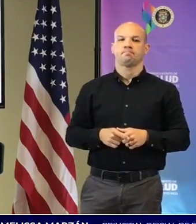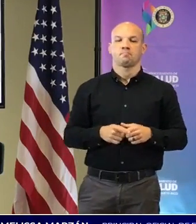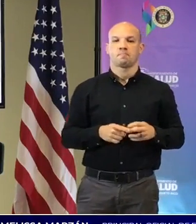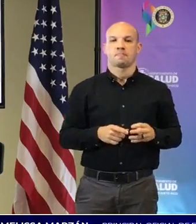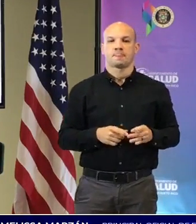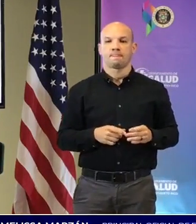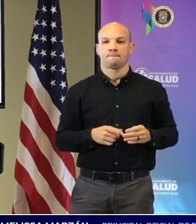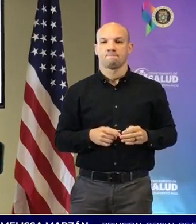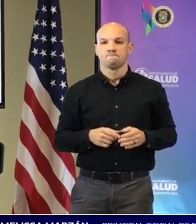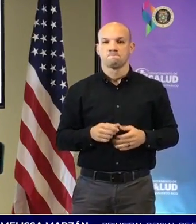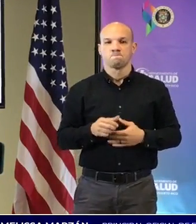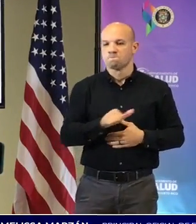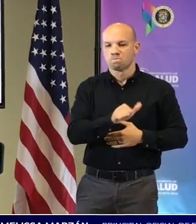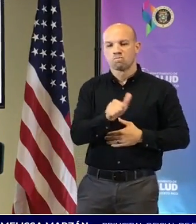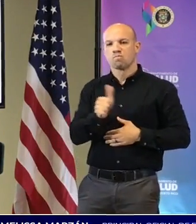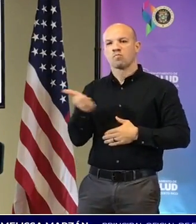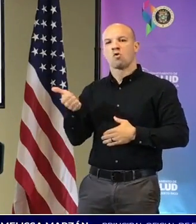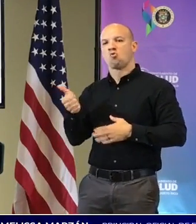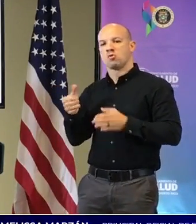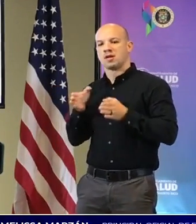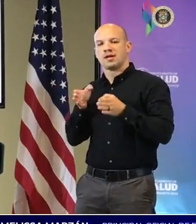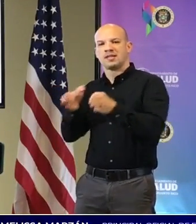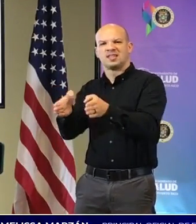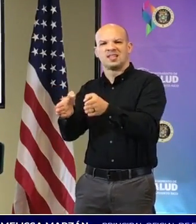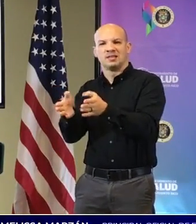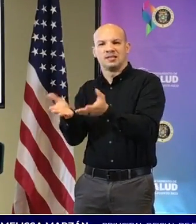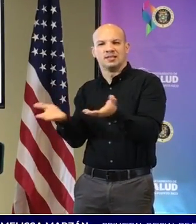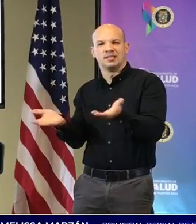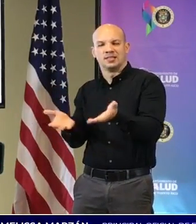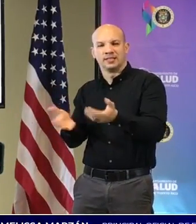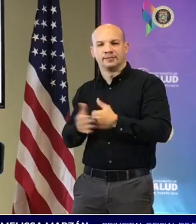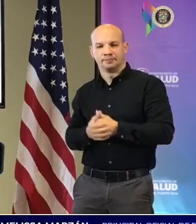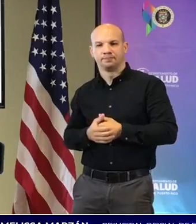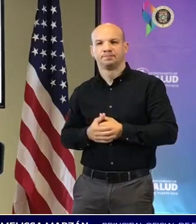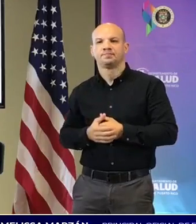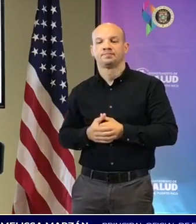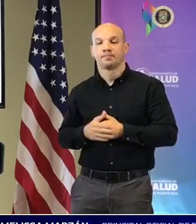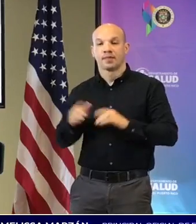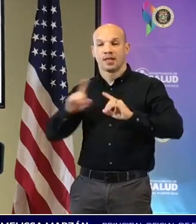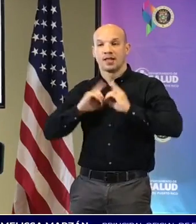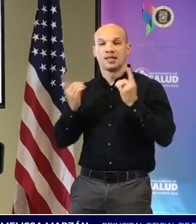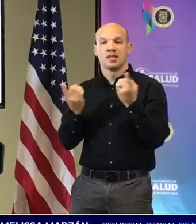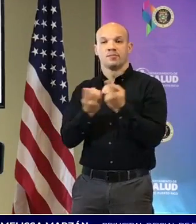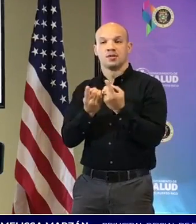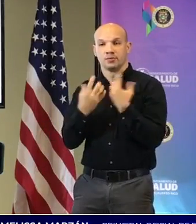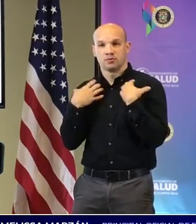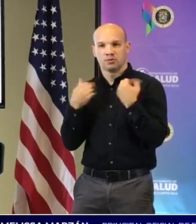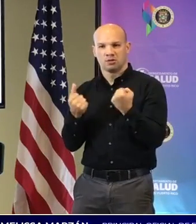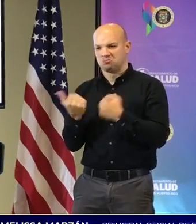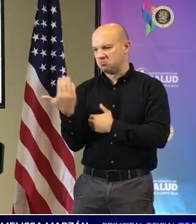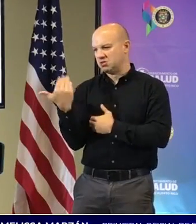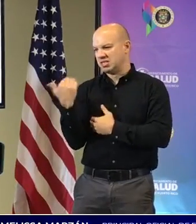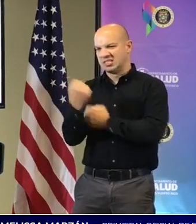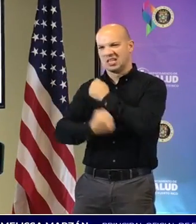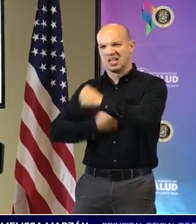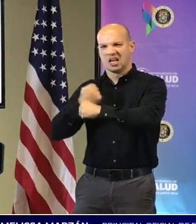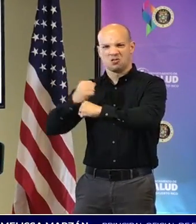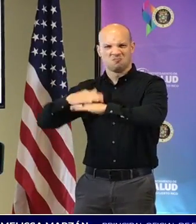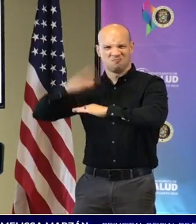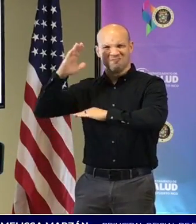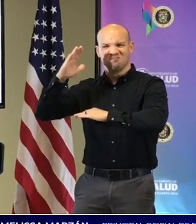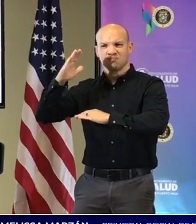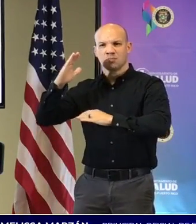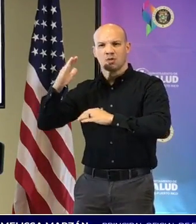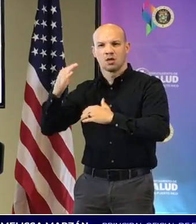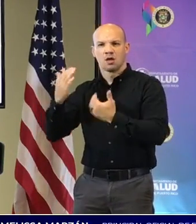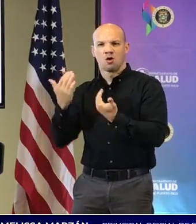el otra estrategia entre vigilancia epidemiológica, el Departamento de Salud por más de 15 años cuenta con el sistema de